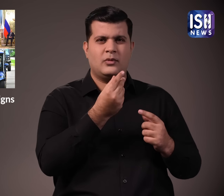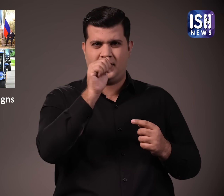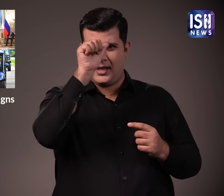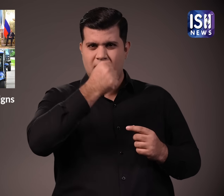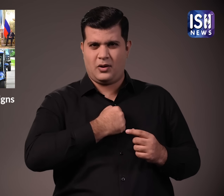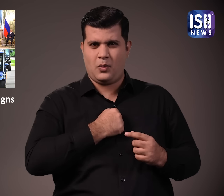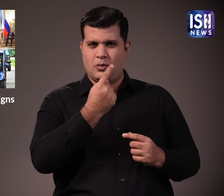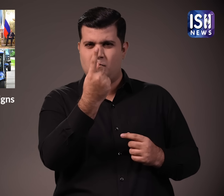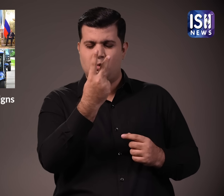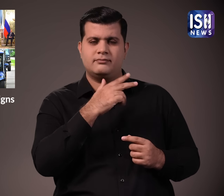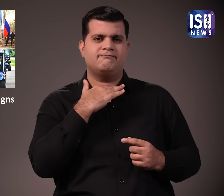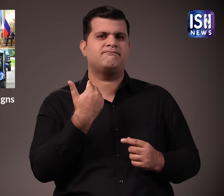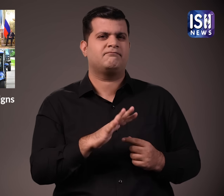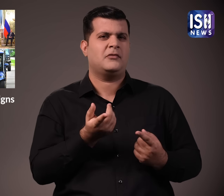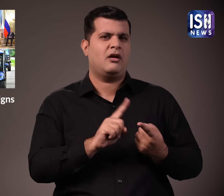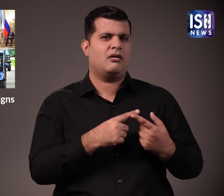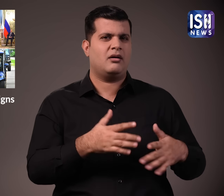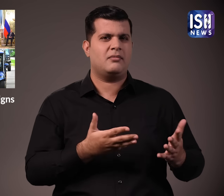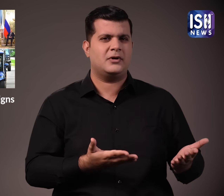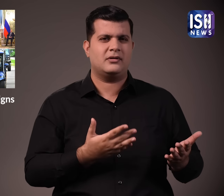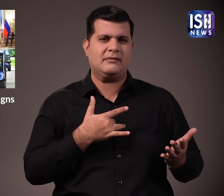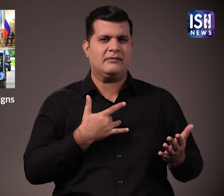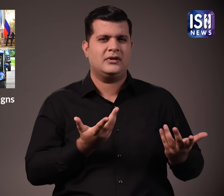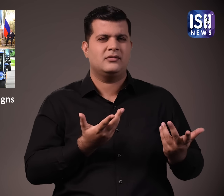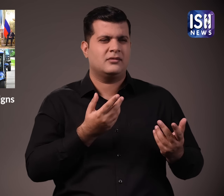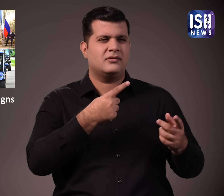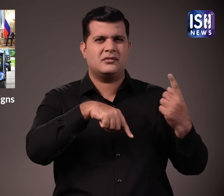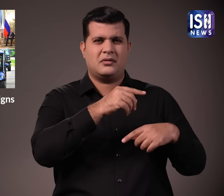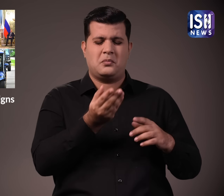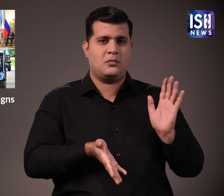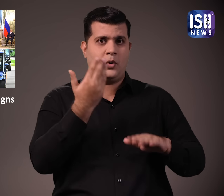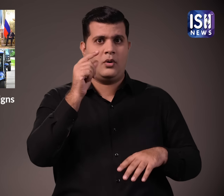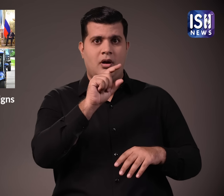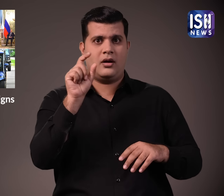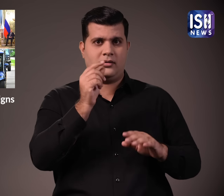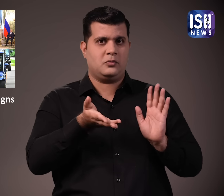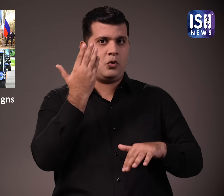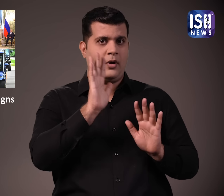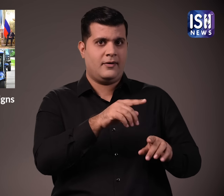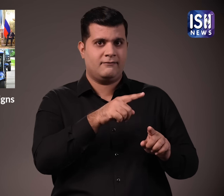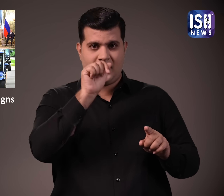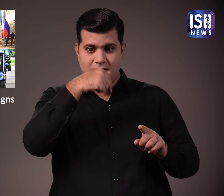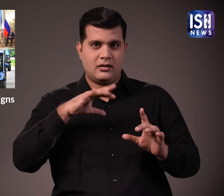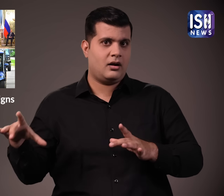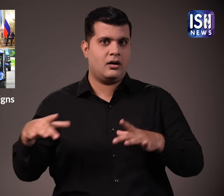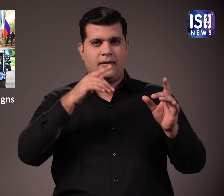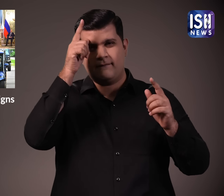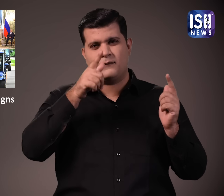क्योंकि यूद में एक से दो भारतियों की जान चली गई है उन्होंने कहा कि लगबख सो भारतियों को रूस की सेना में शामिल होने के लिए